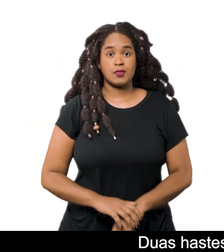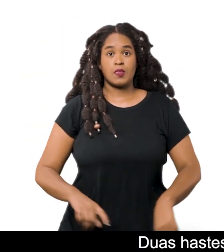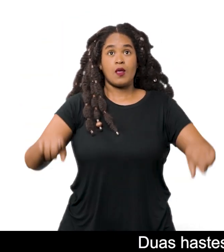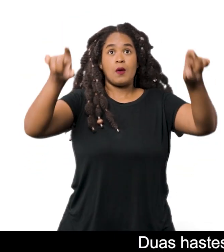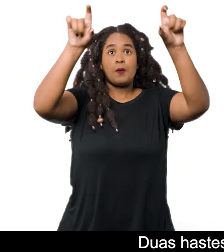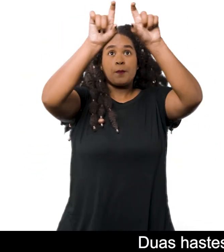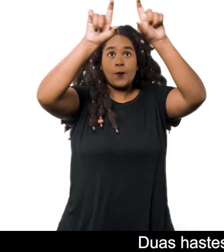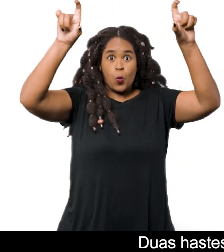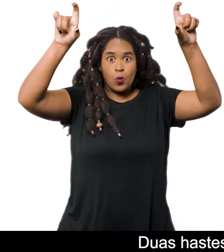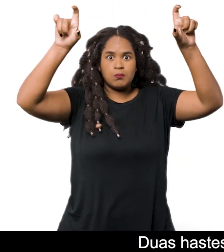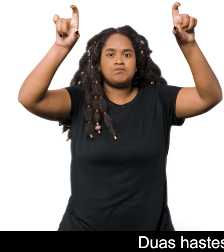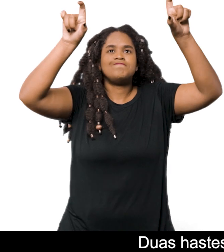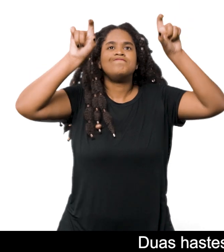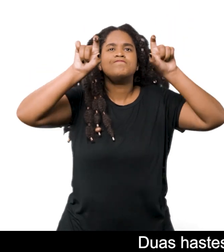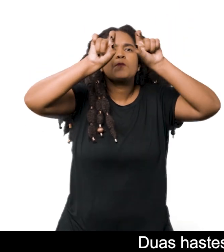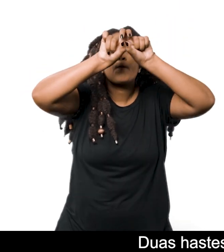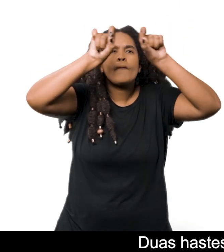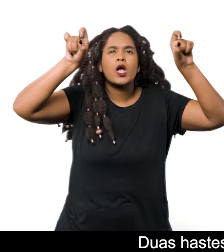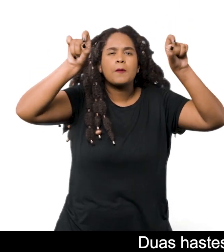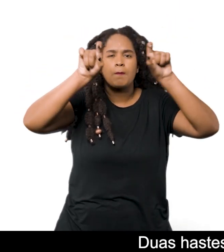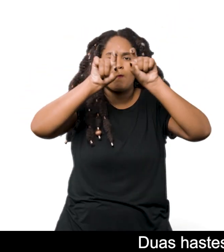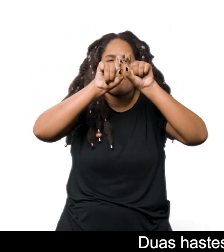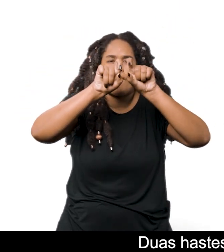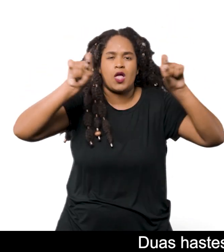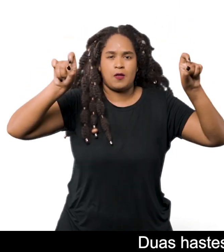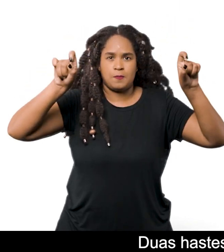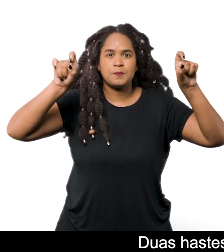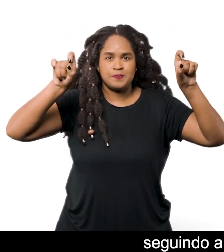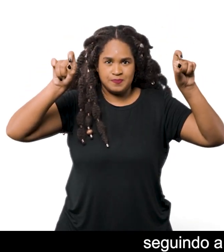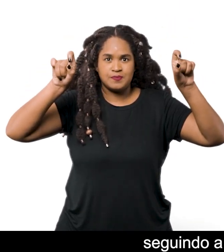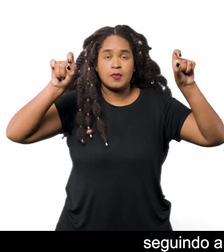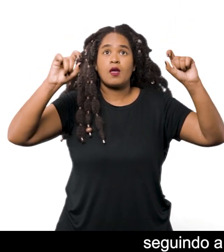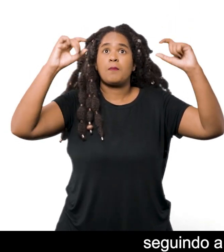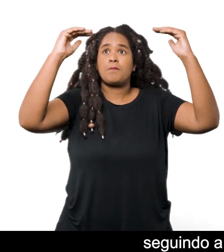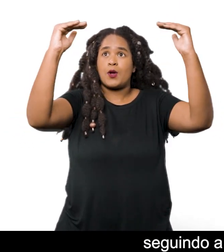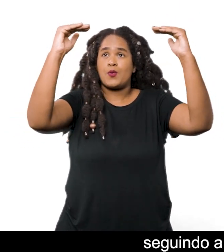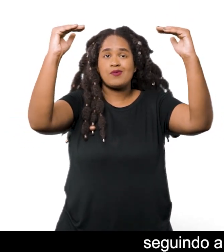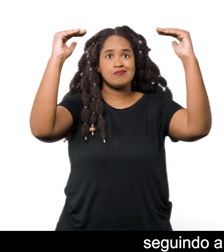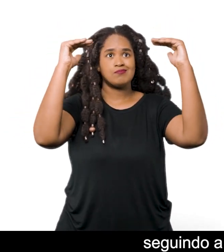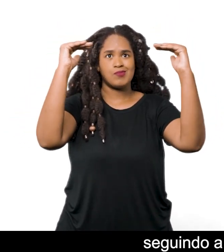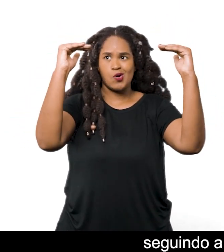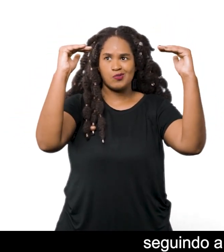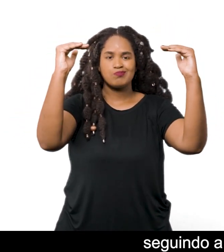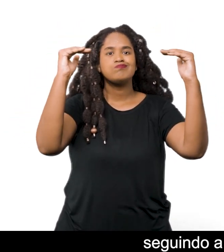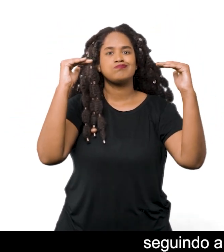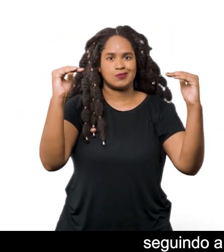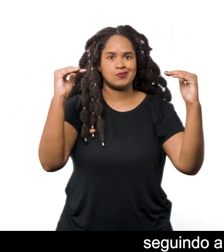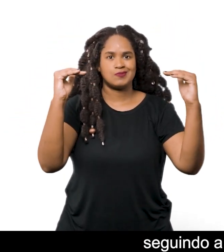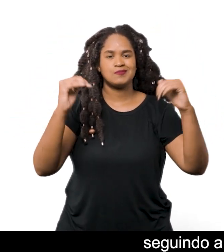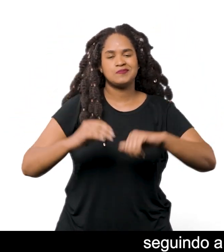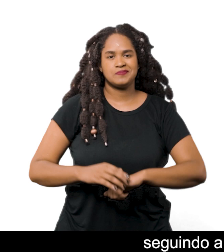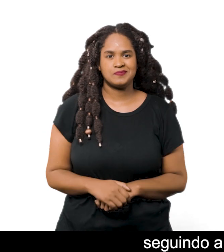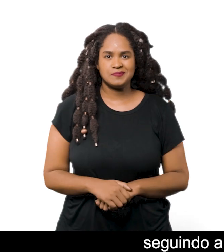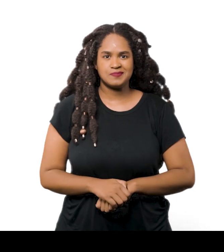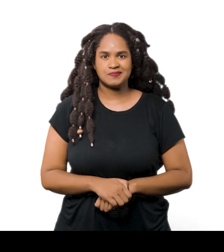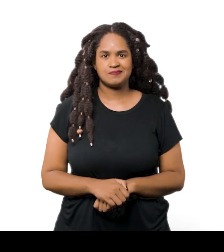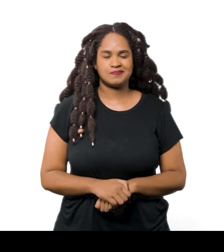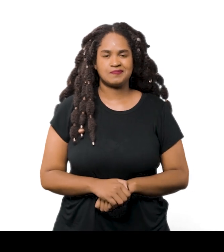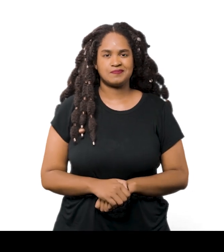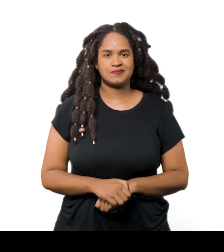Duas hastes ou barras mais finas atravessam os fios de lã Seguindo a posição da primeira na horizontal